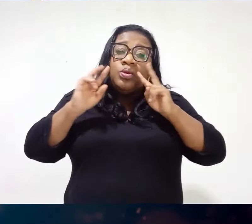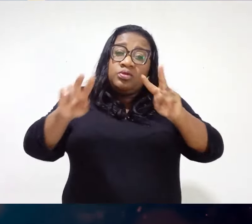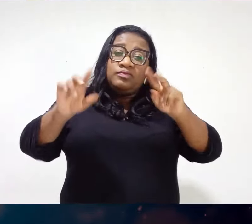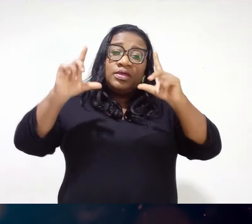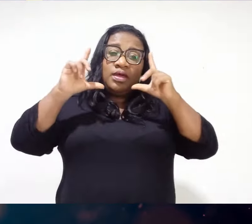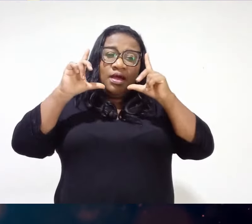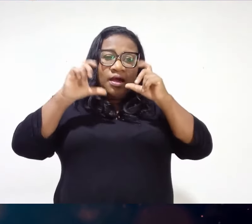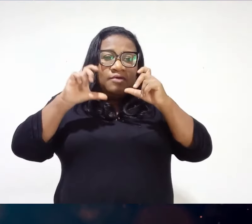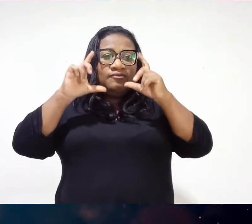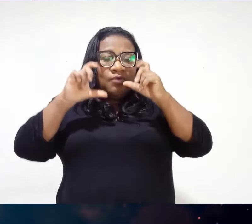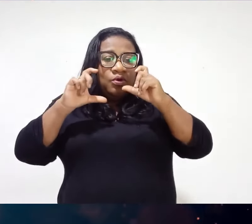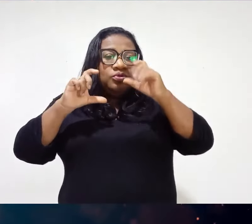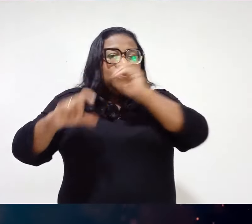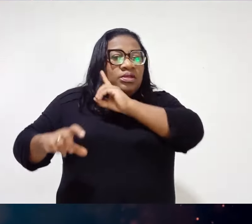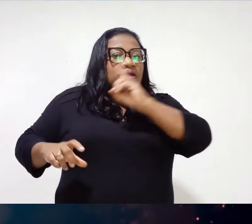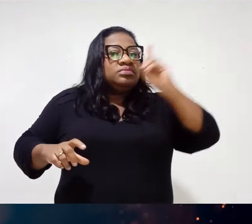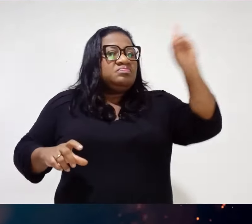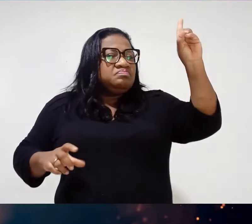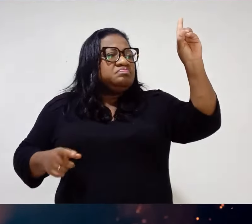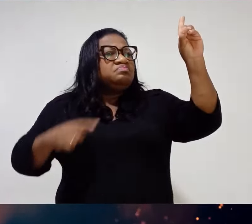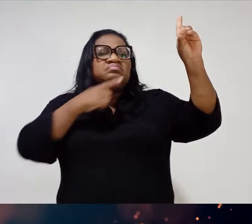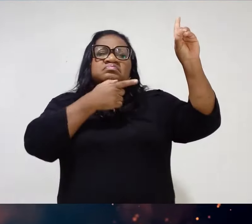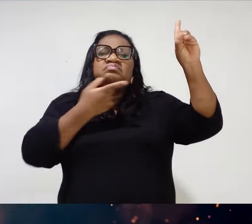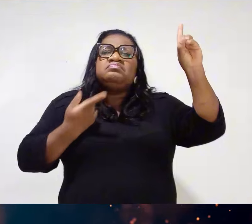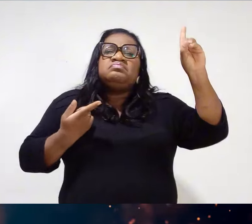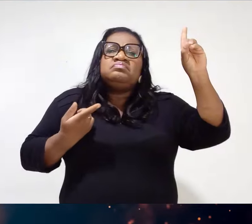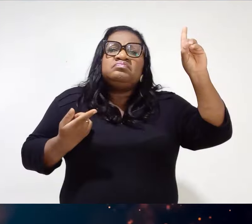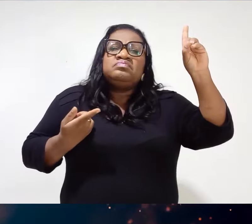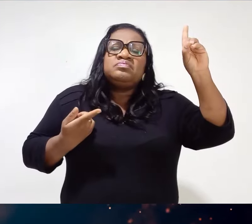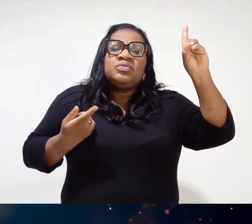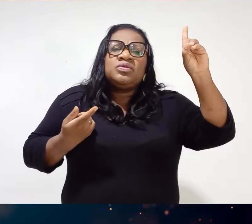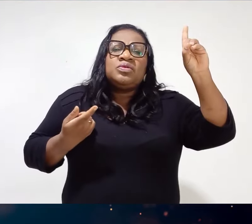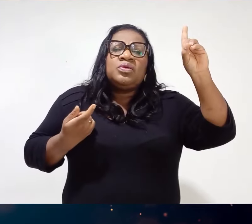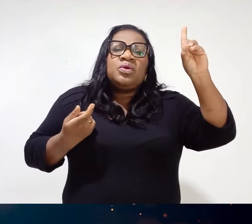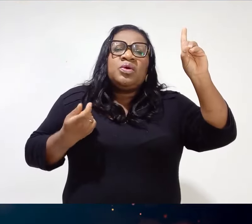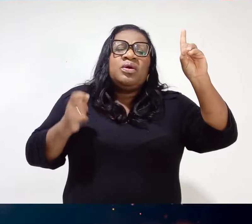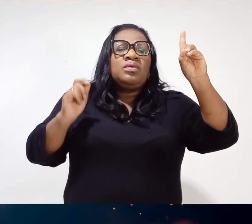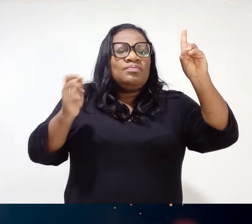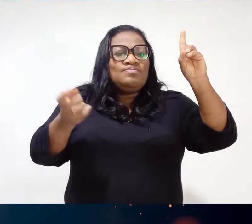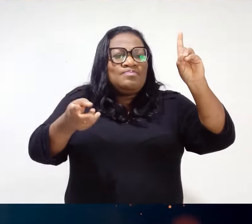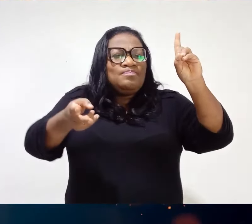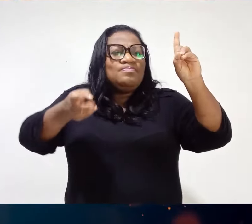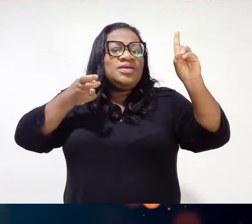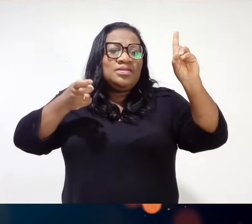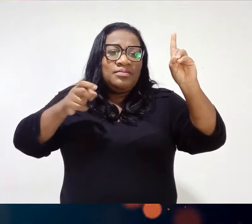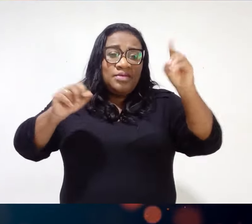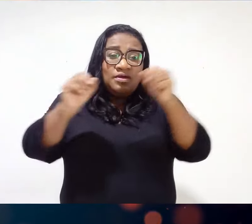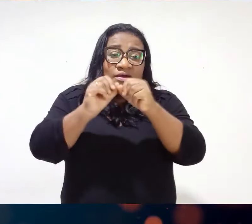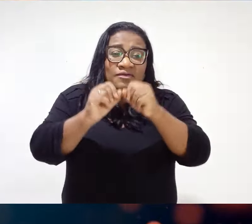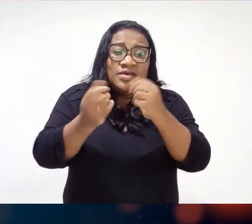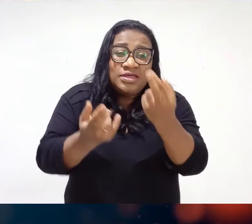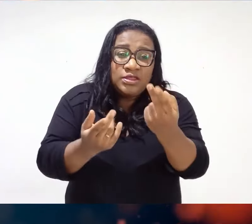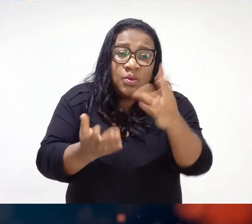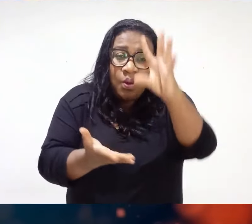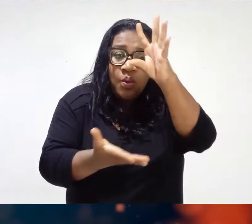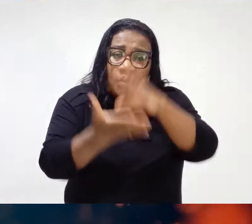Gabriel Medina tá com o dedo apontado pra cima Tenta imitar essa foto aqui Levanta o teu dedo aí pra cima Faz assim, ó